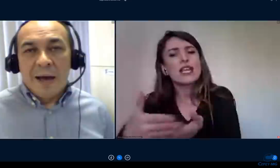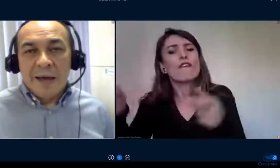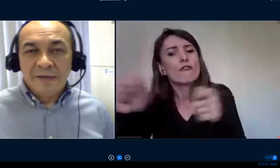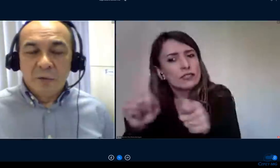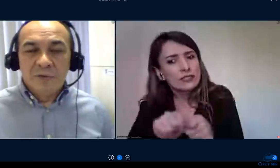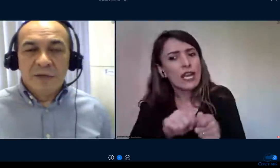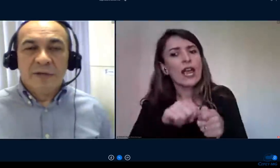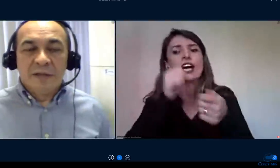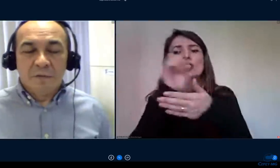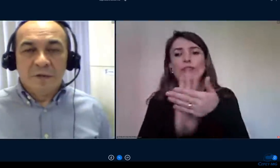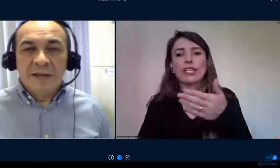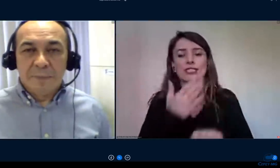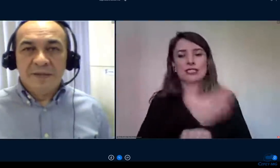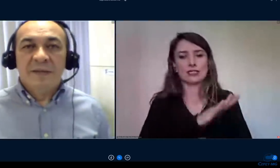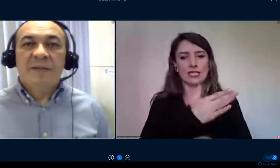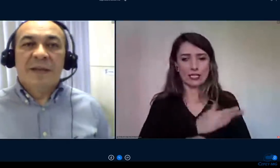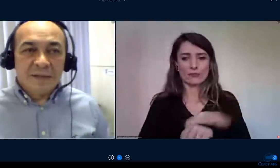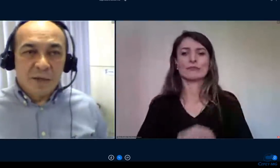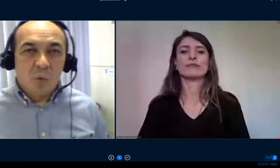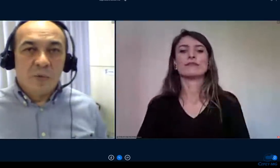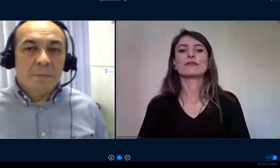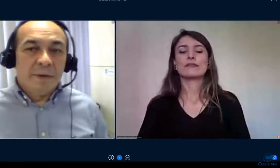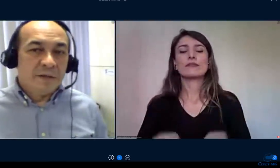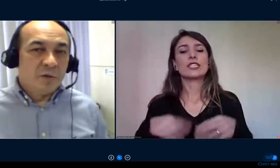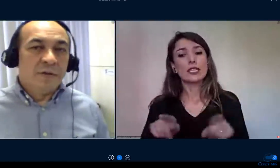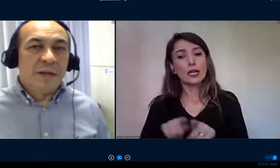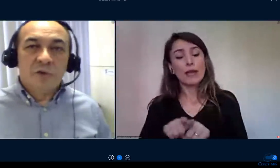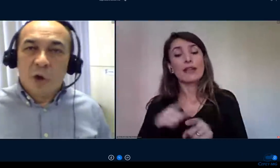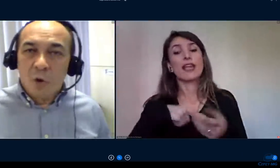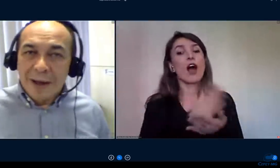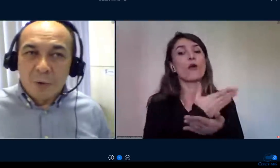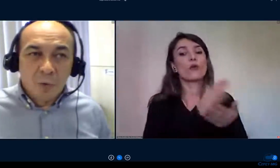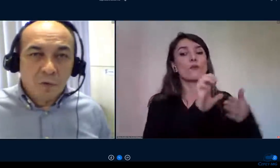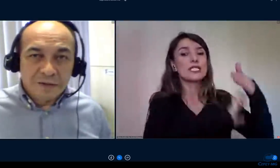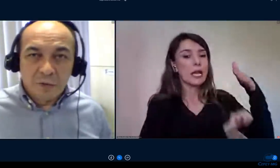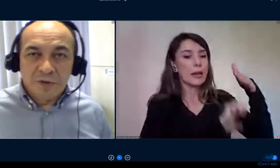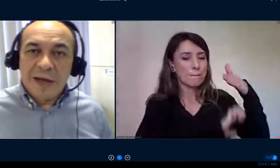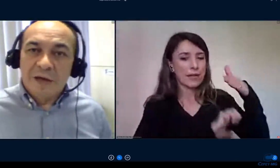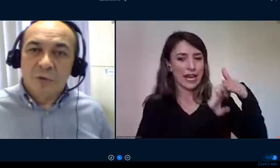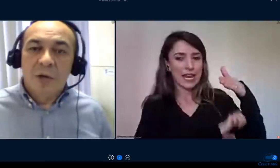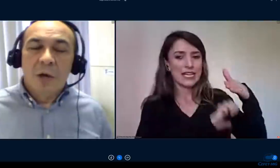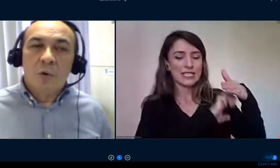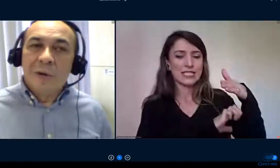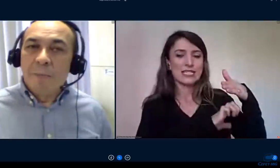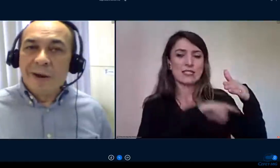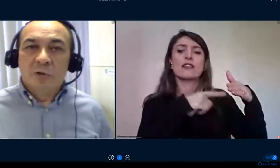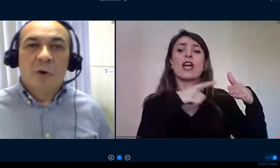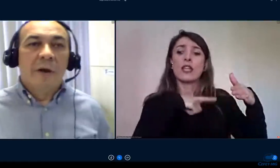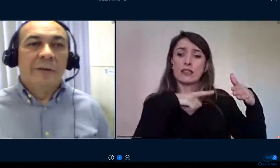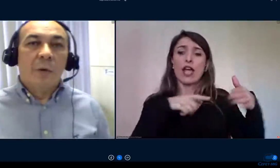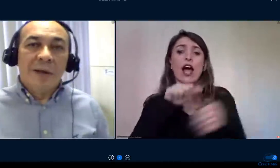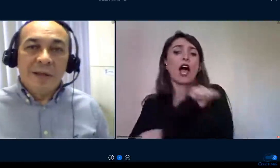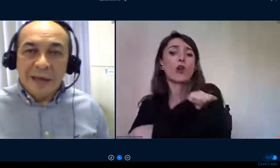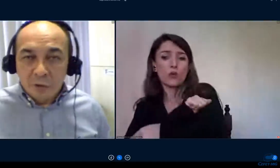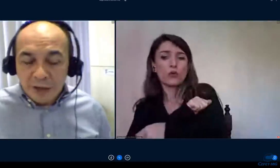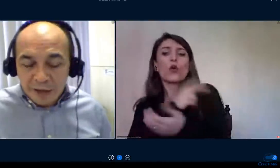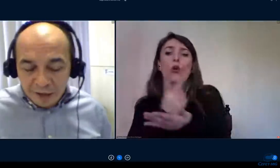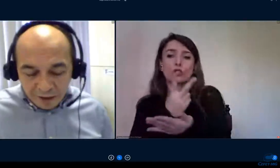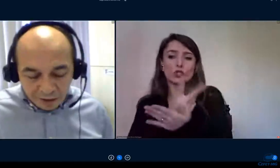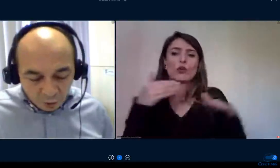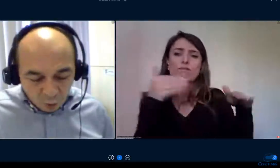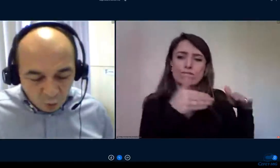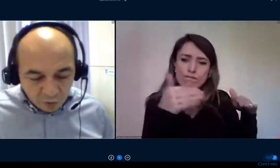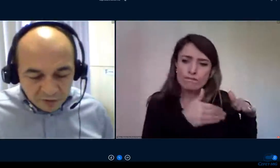a execução das atividades presenciais tem algumas empresas onde tem só um aluno fazendo estágio no laboratório então ele é